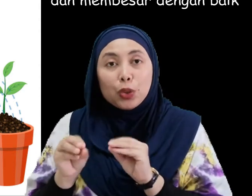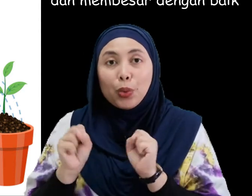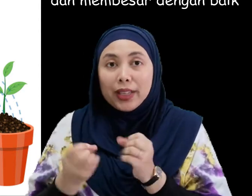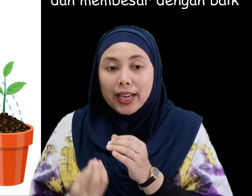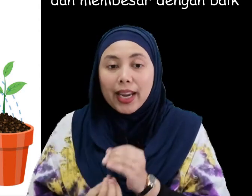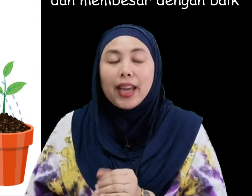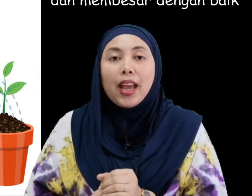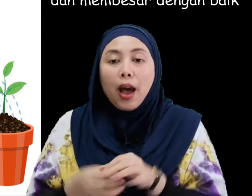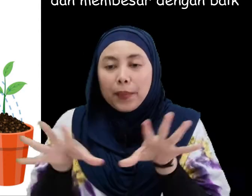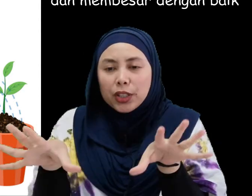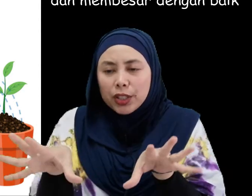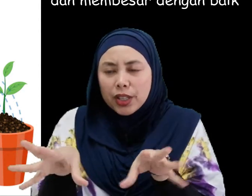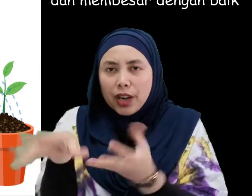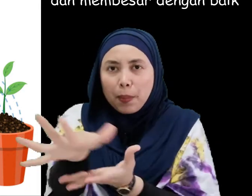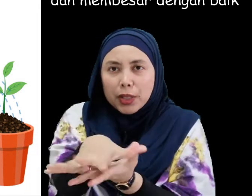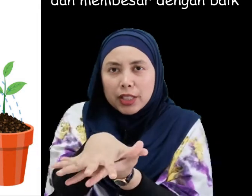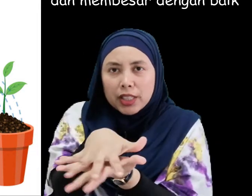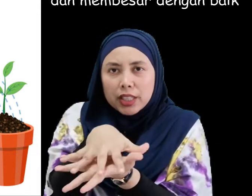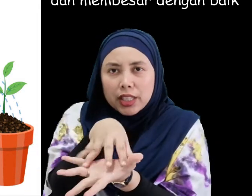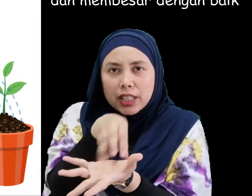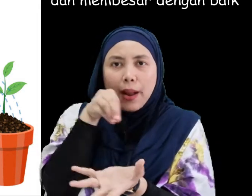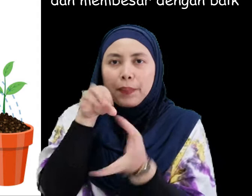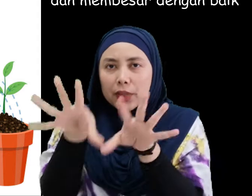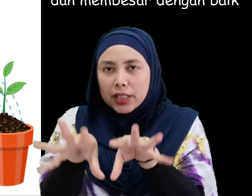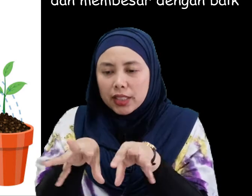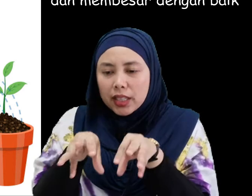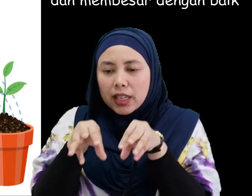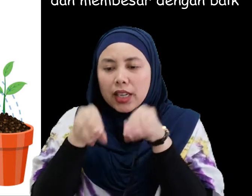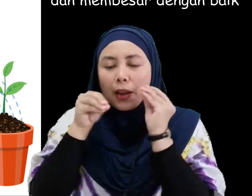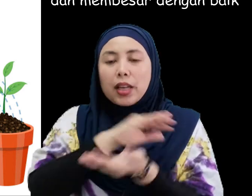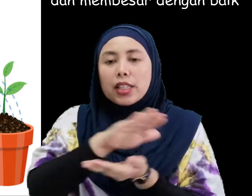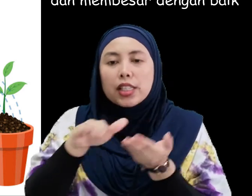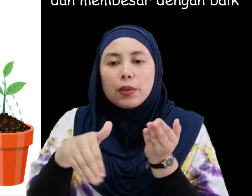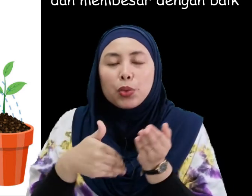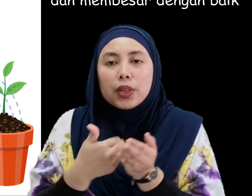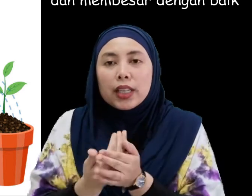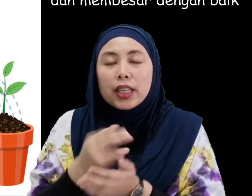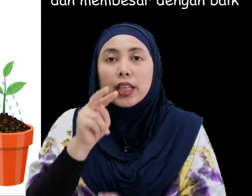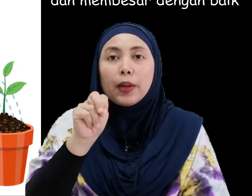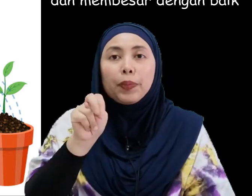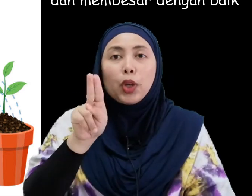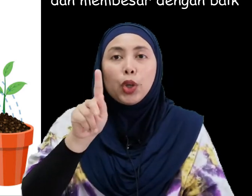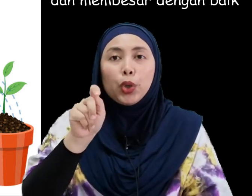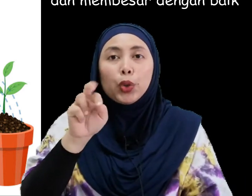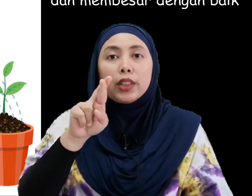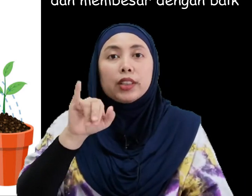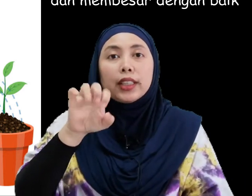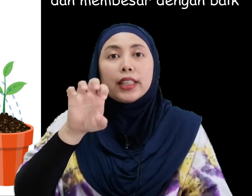boleh Menyerap Menyerap Menyerap Semua Nutrien